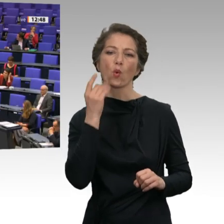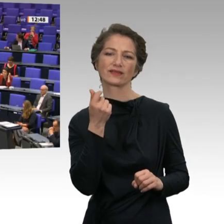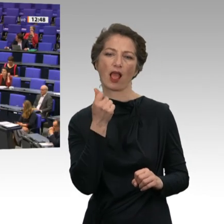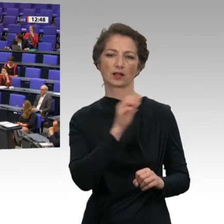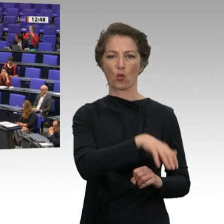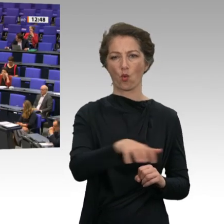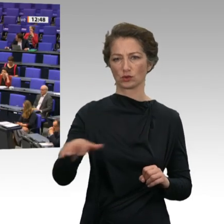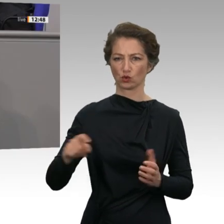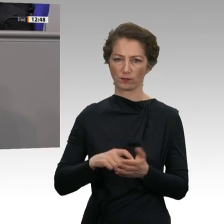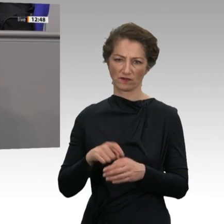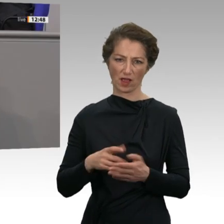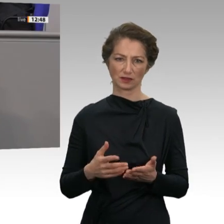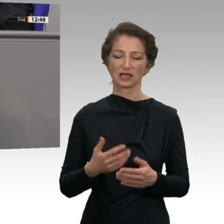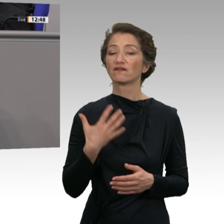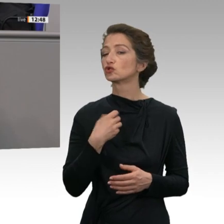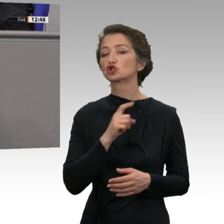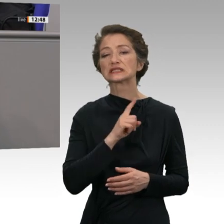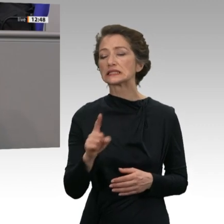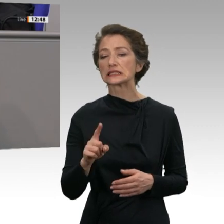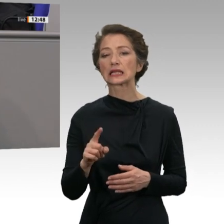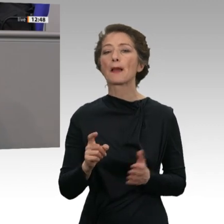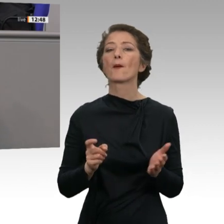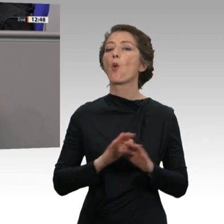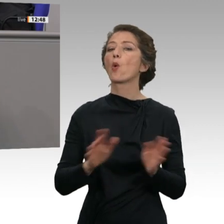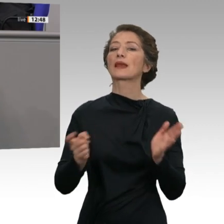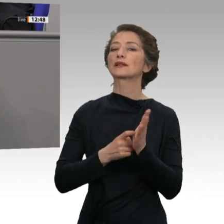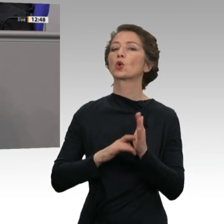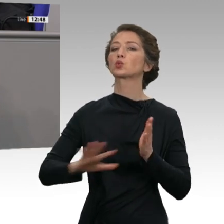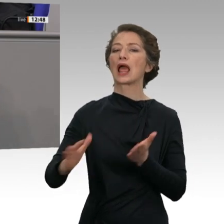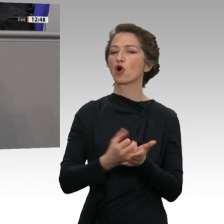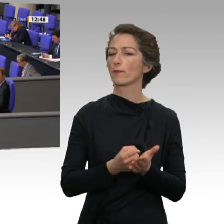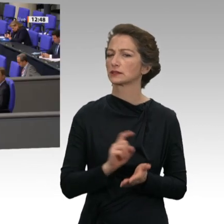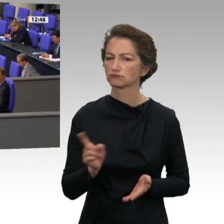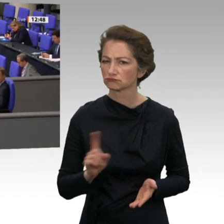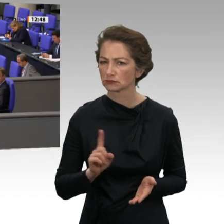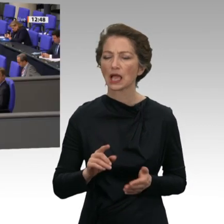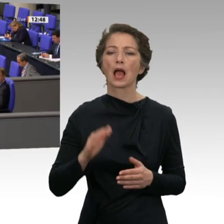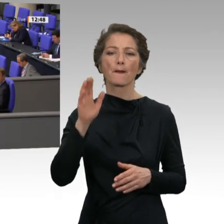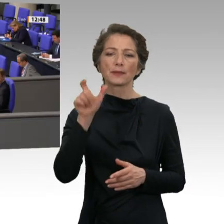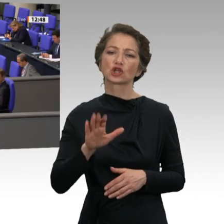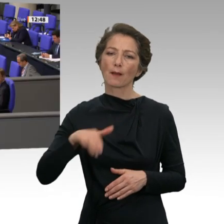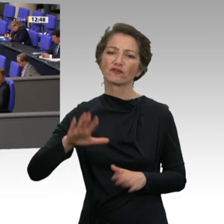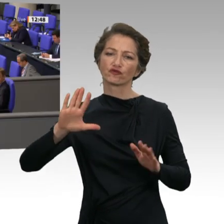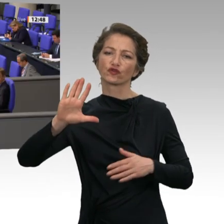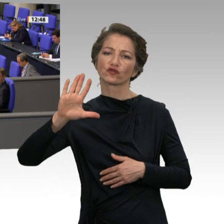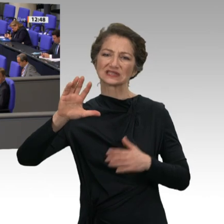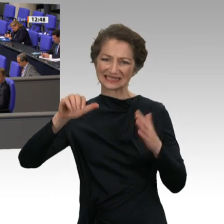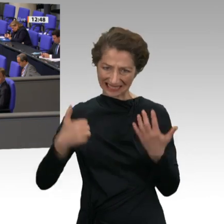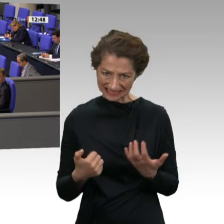bedingungsloses Grundeinkommen für Ältere. Wir fordern für Menschen ab 65 Jahren, deren Alterseinkommen aus gesetzlicher Rente,